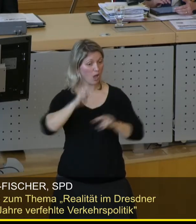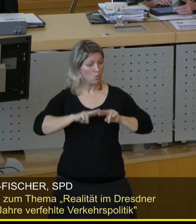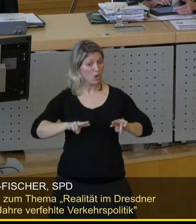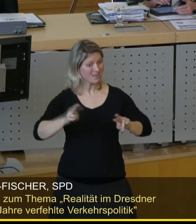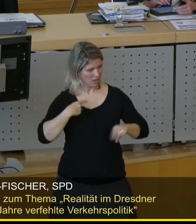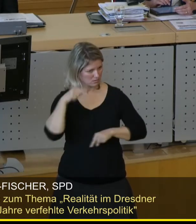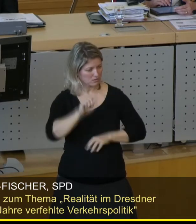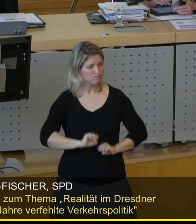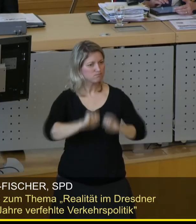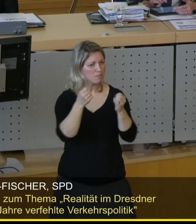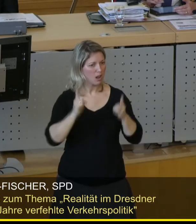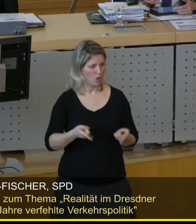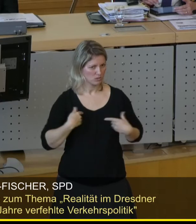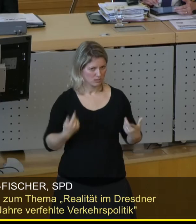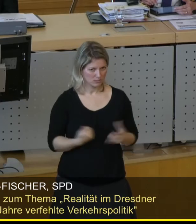jetzt dort einen Parkplatz.